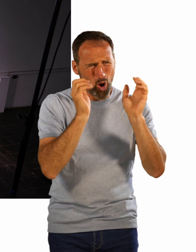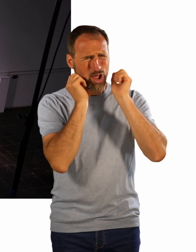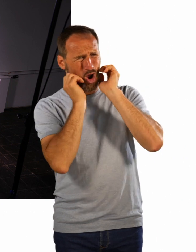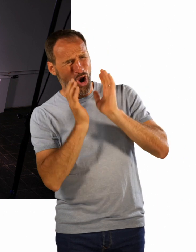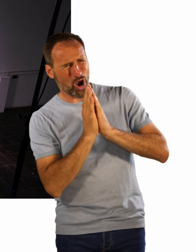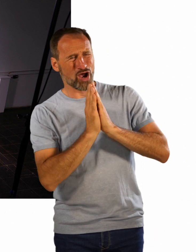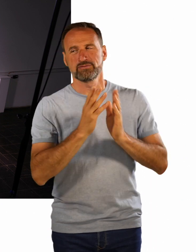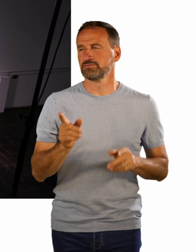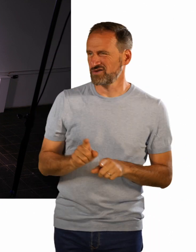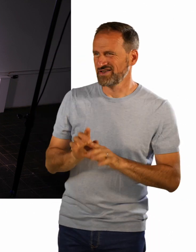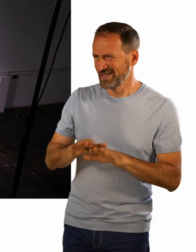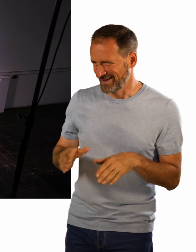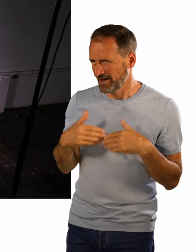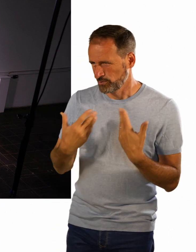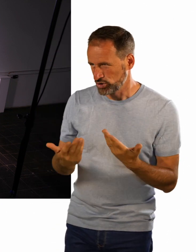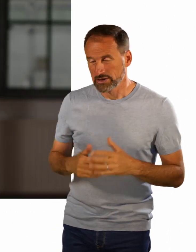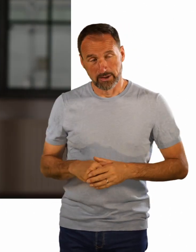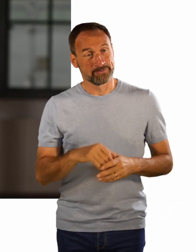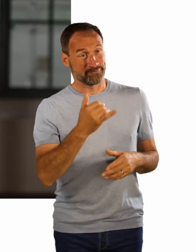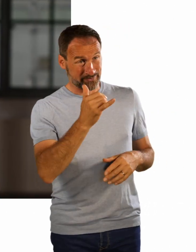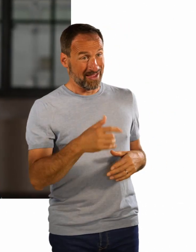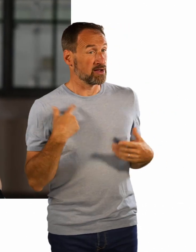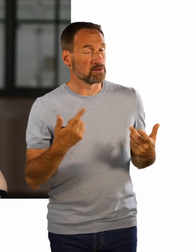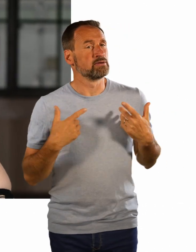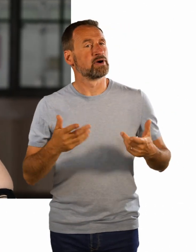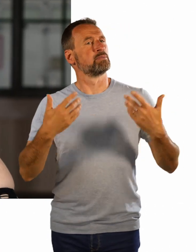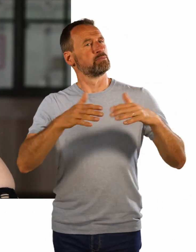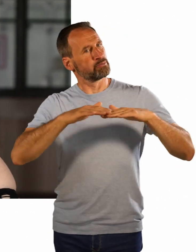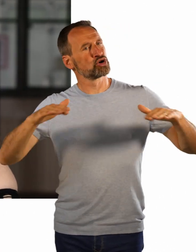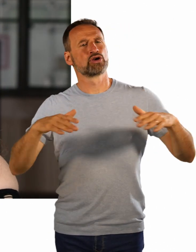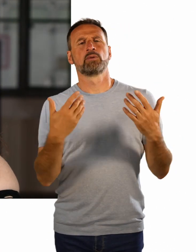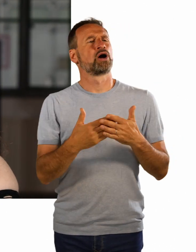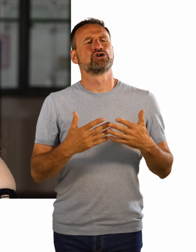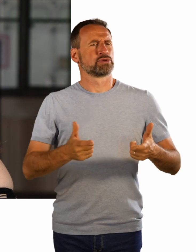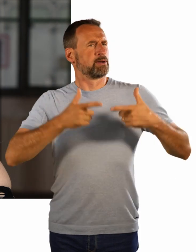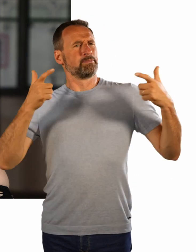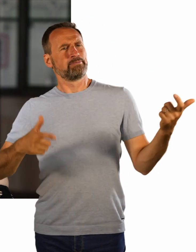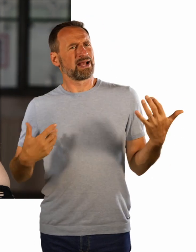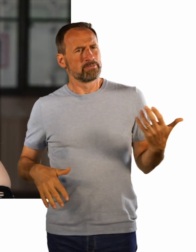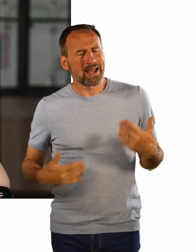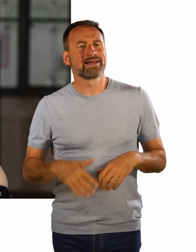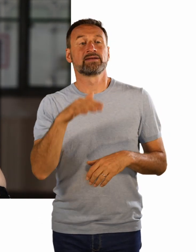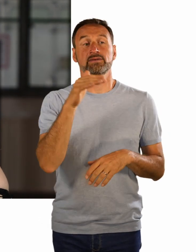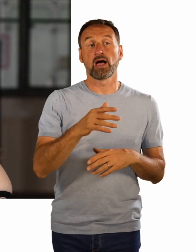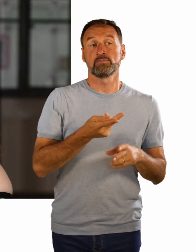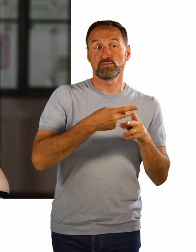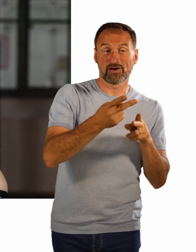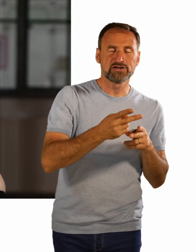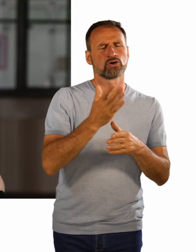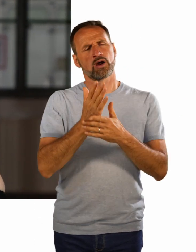wir sind jetzt zum Beispiel eine Big Band mit Semi-Professionellen, mit professionellen MusikerInnen, mit Menschen mit Behinderung, mit Menschen ohne Behinderung und das